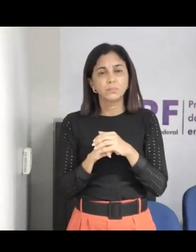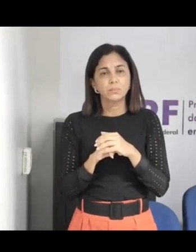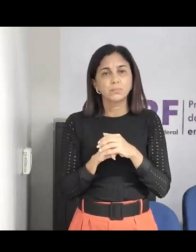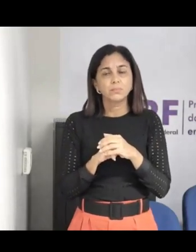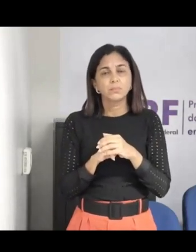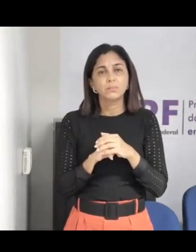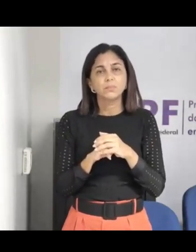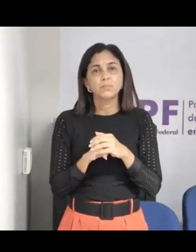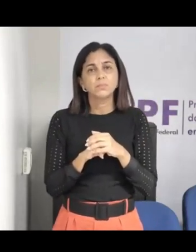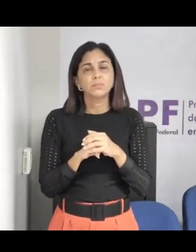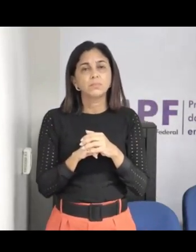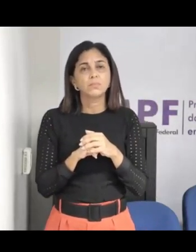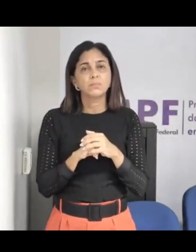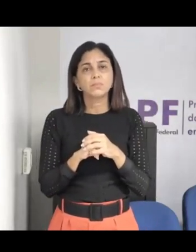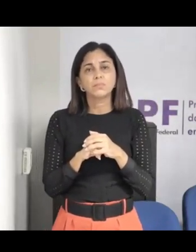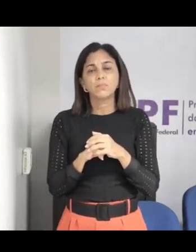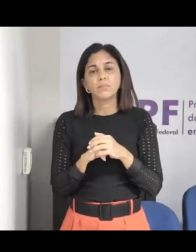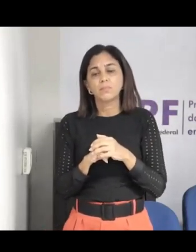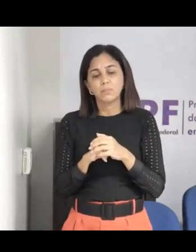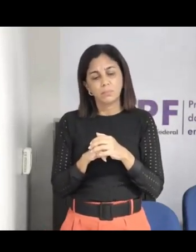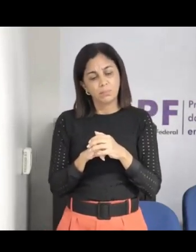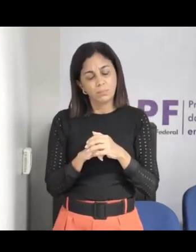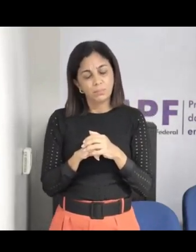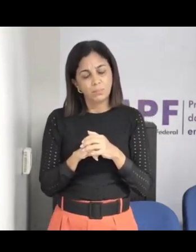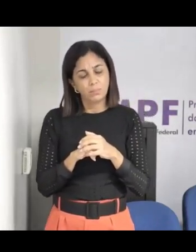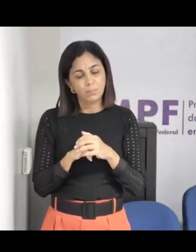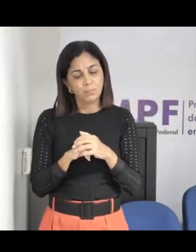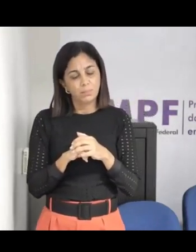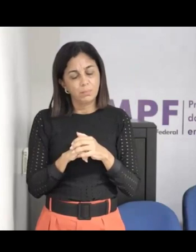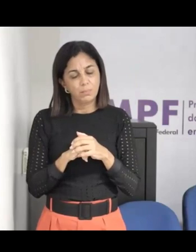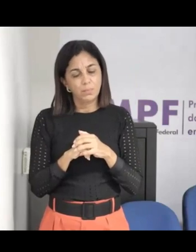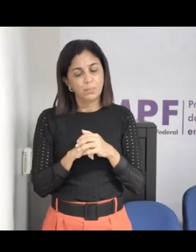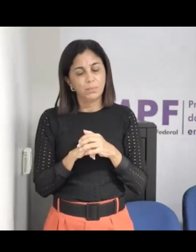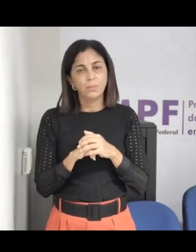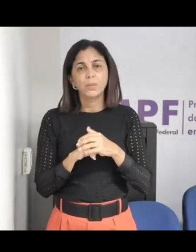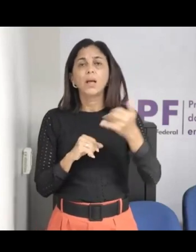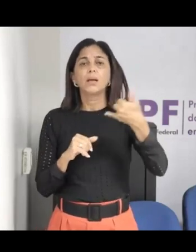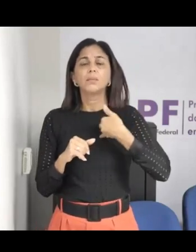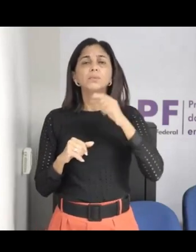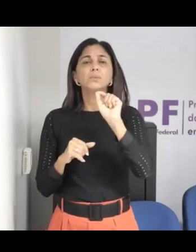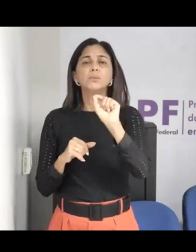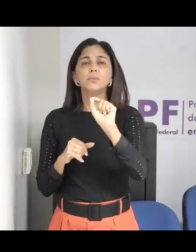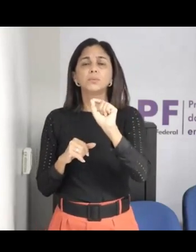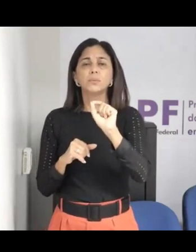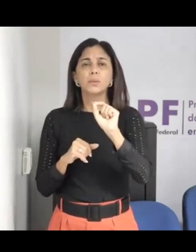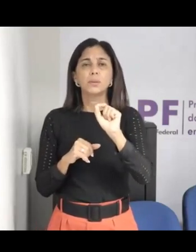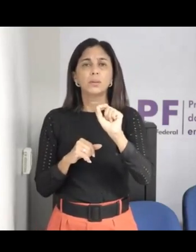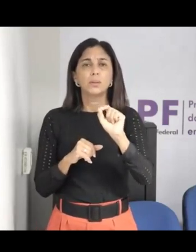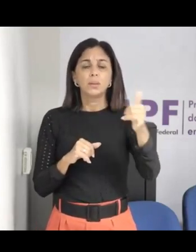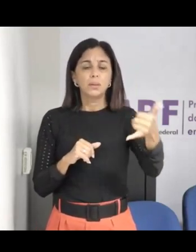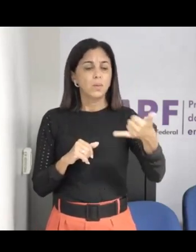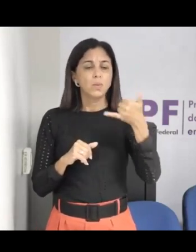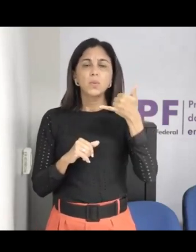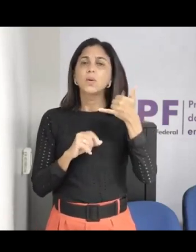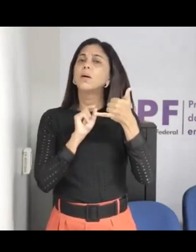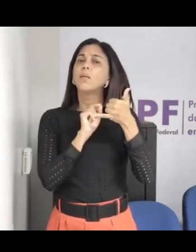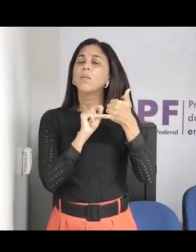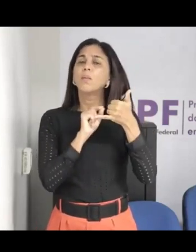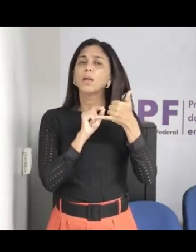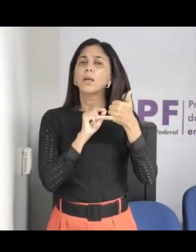do Disque 100, ela me falou duas coisas que me, que me chocaram, um é que ela falou, olha, a maior parte das denúncias que a